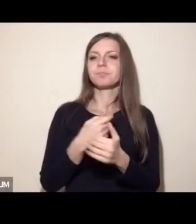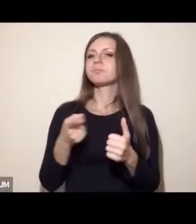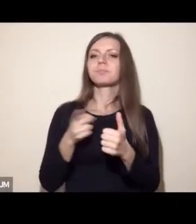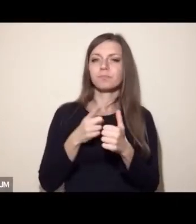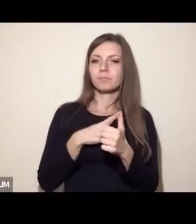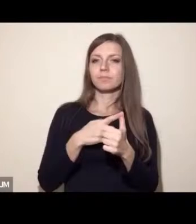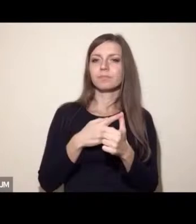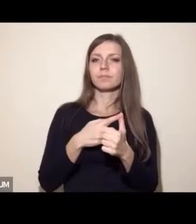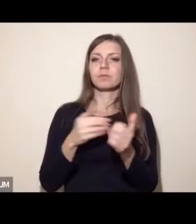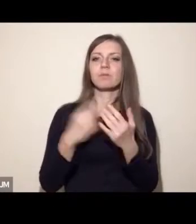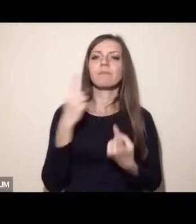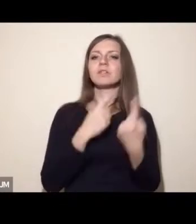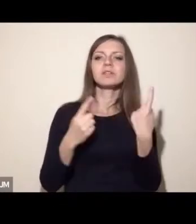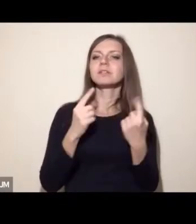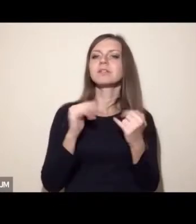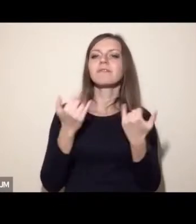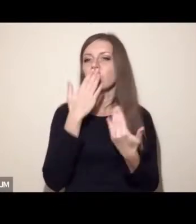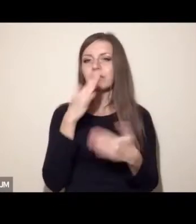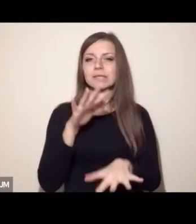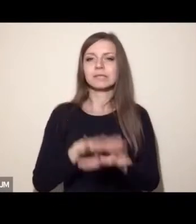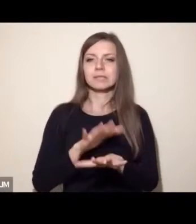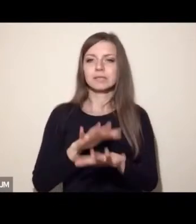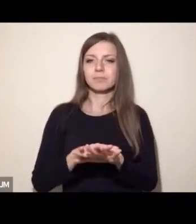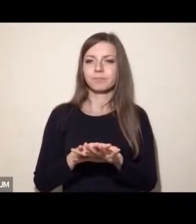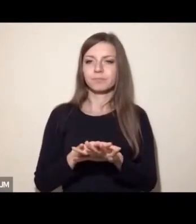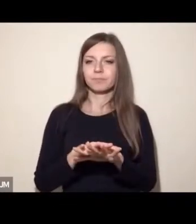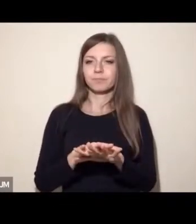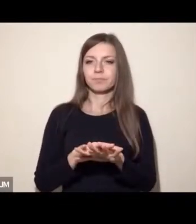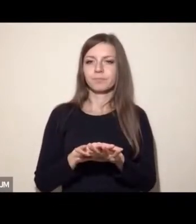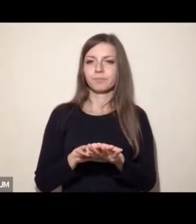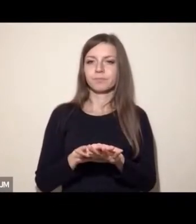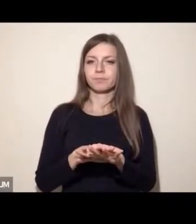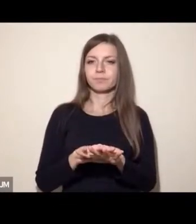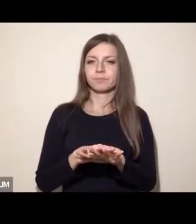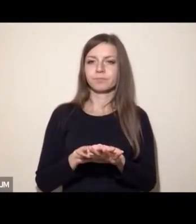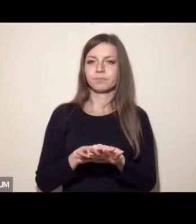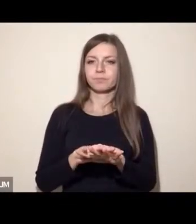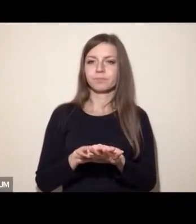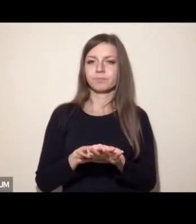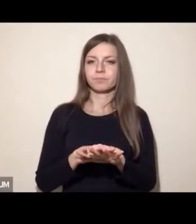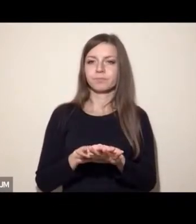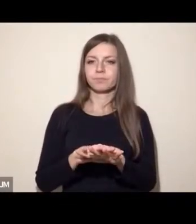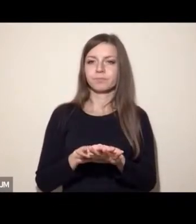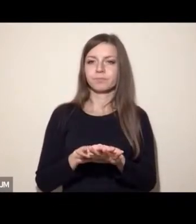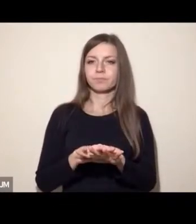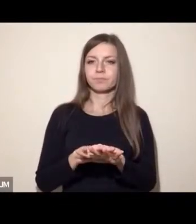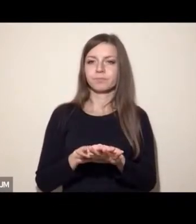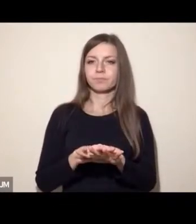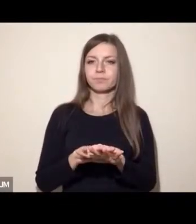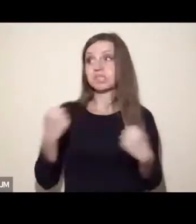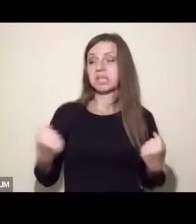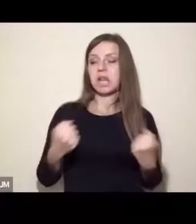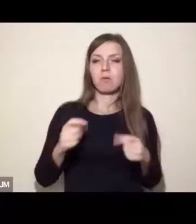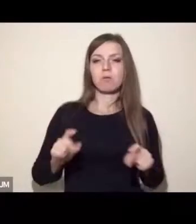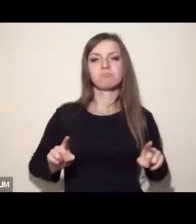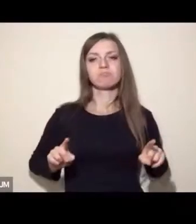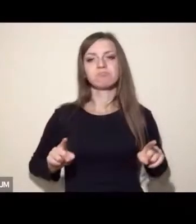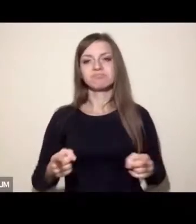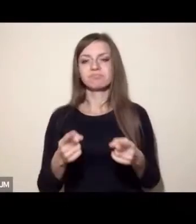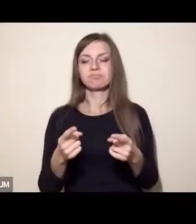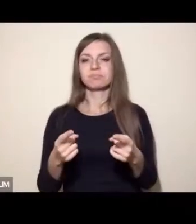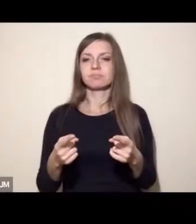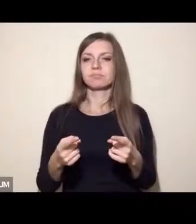myśleć o systemie. To znaczy zawsze, kiedy się staremu chciał organizować jakąś czy to akcję